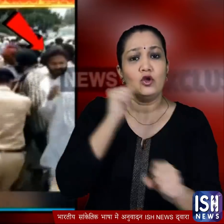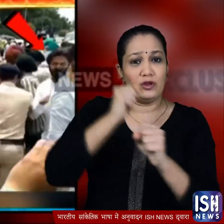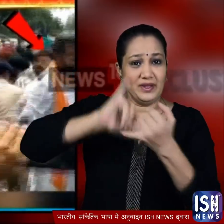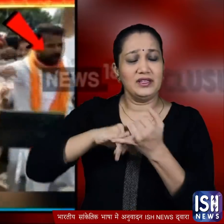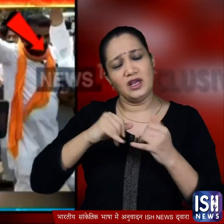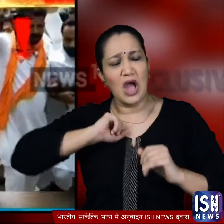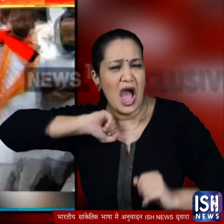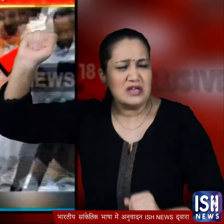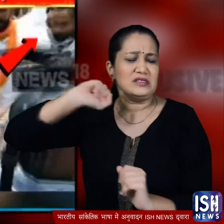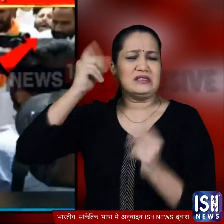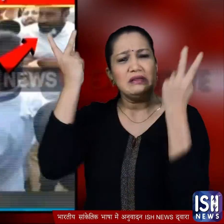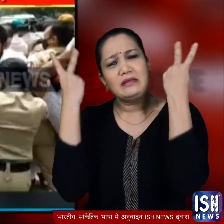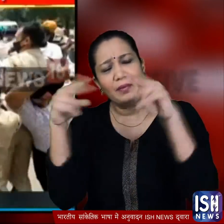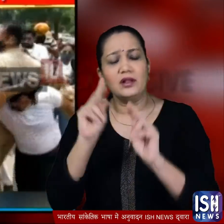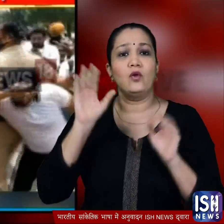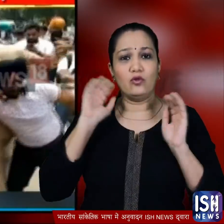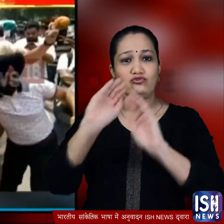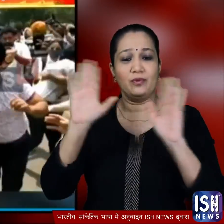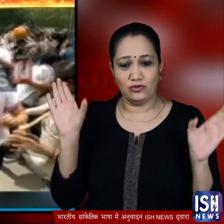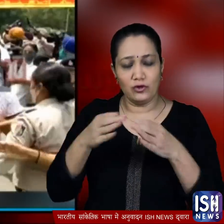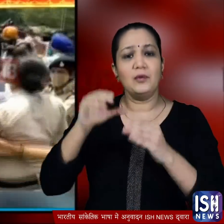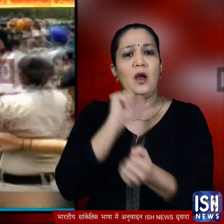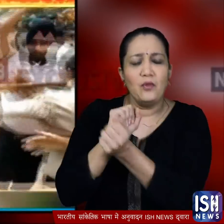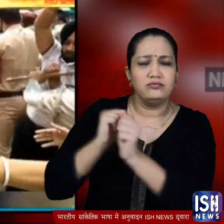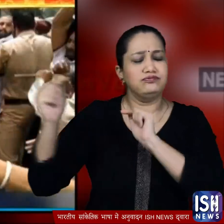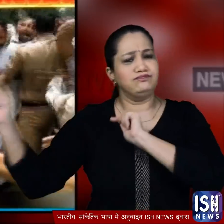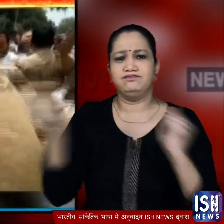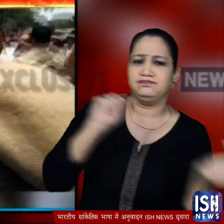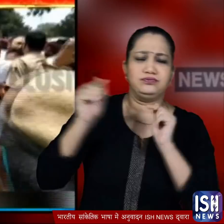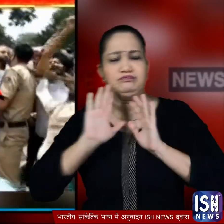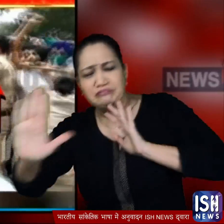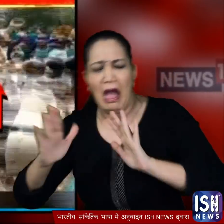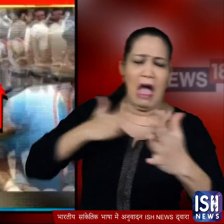सिंग ने वहाँ जोरदार हंगामा किया और उनके समर्थकों की पुलिस के साथ काफी देर तक धका मुक्की भी हुई